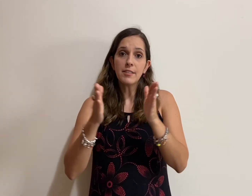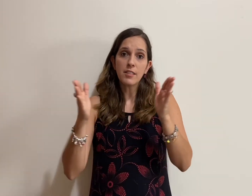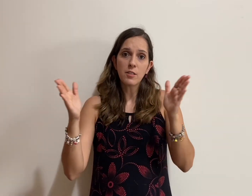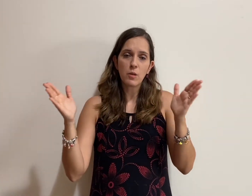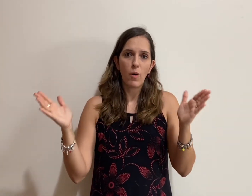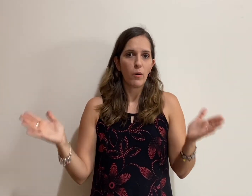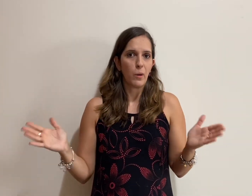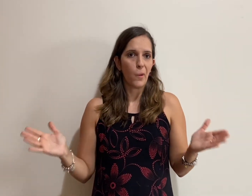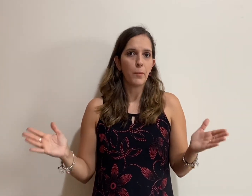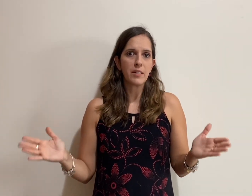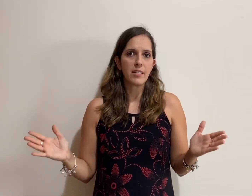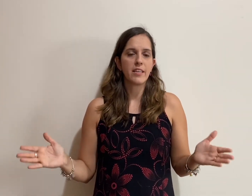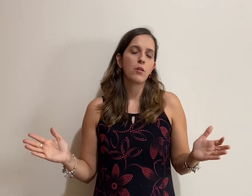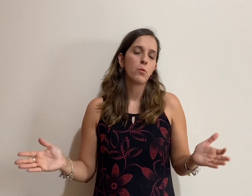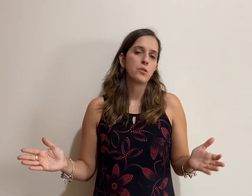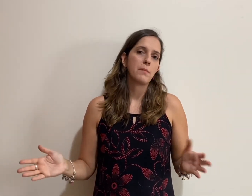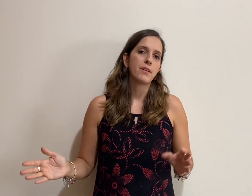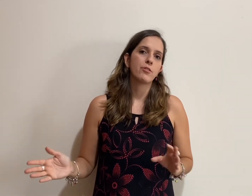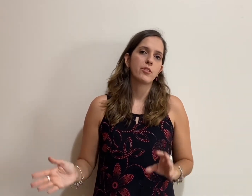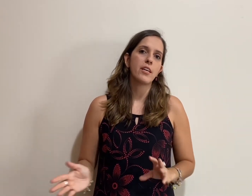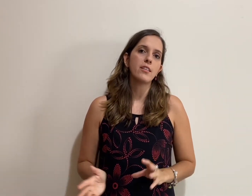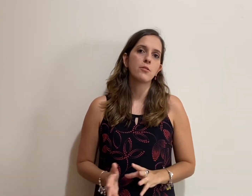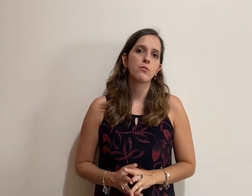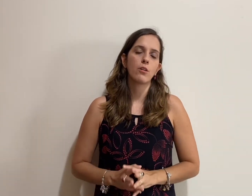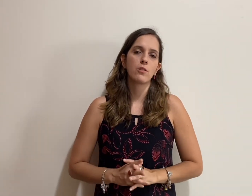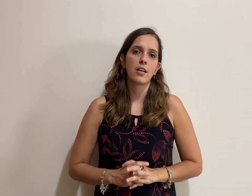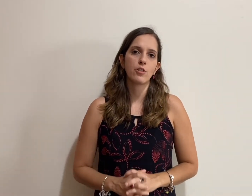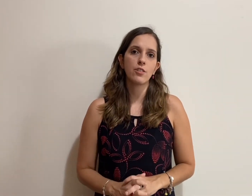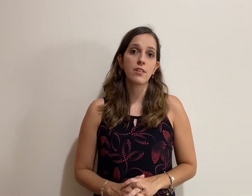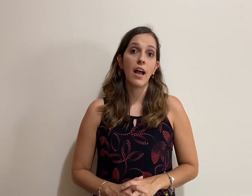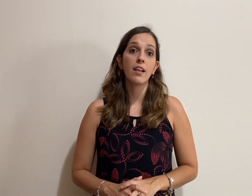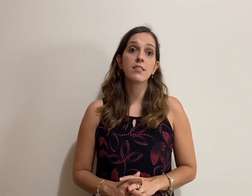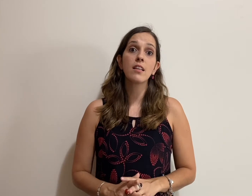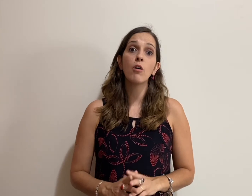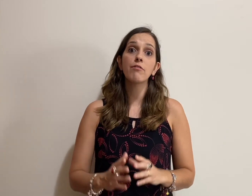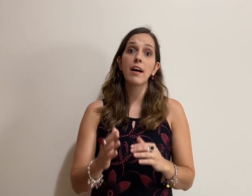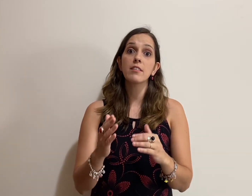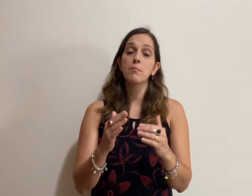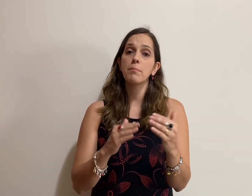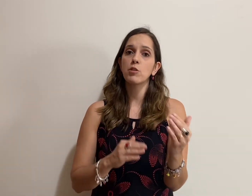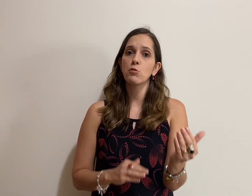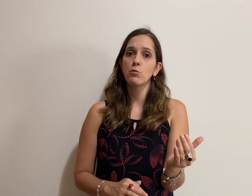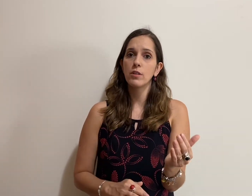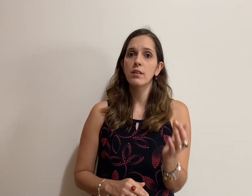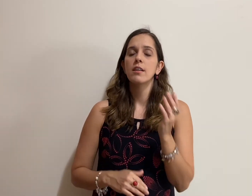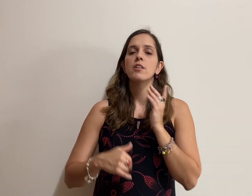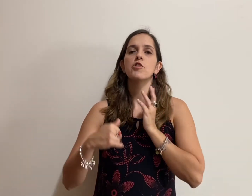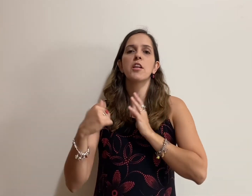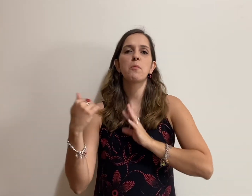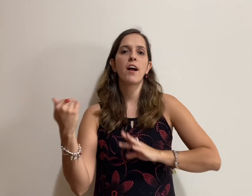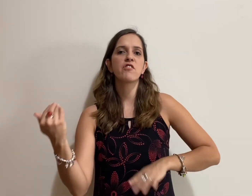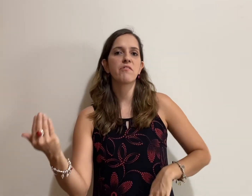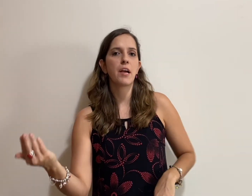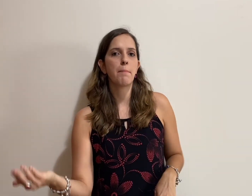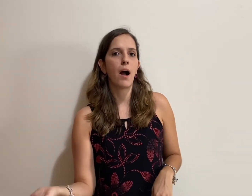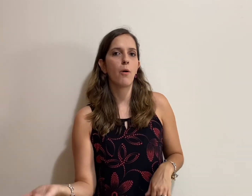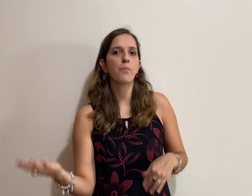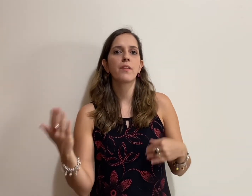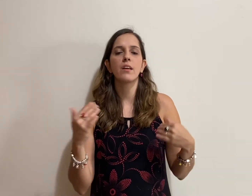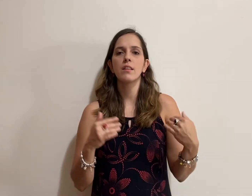Essas obras aí que eu mostrei para vocês, do nosso artista, elas não fazem uma mistura de linguagem verbal e não